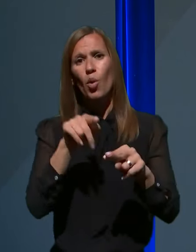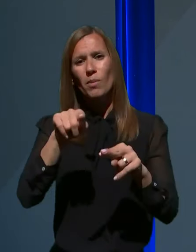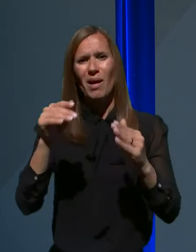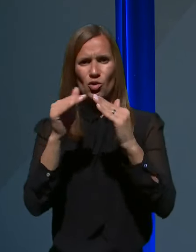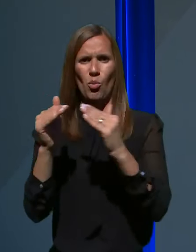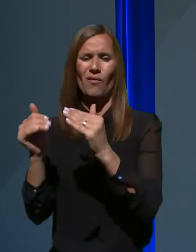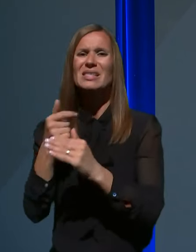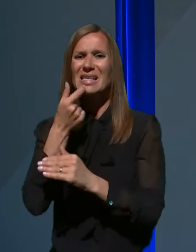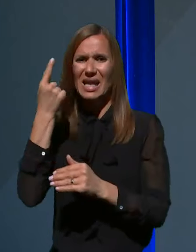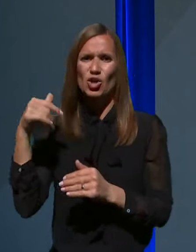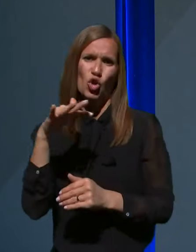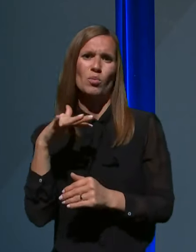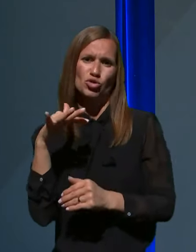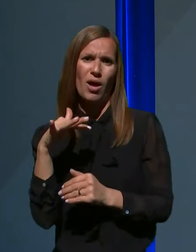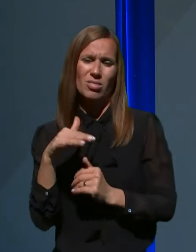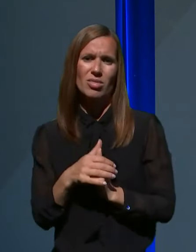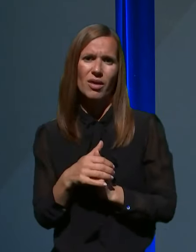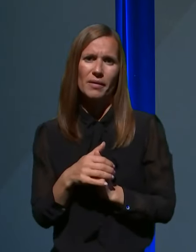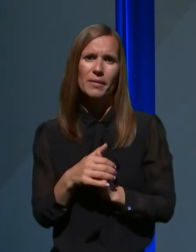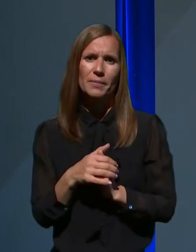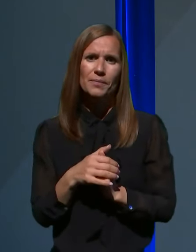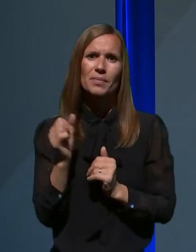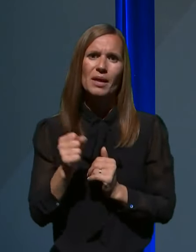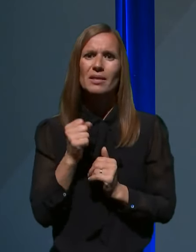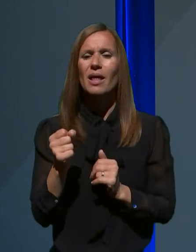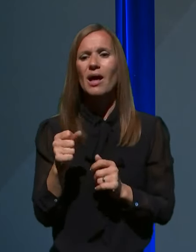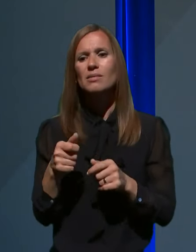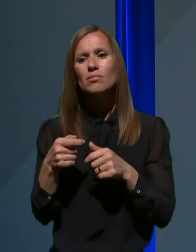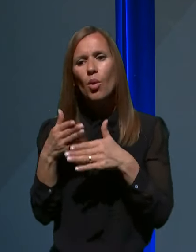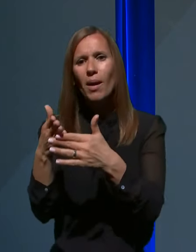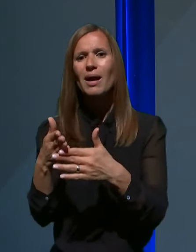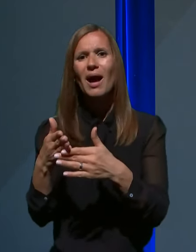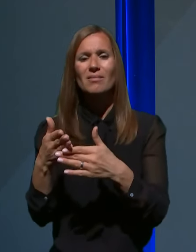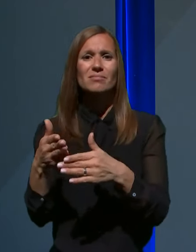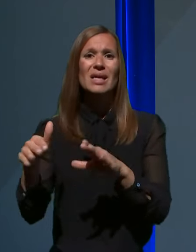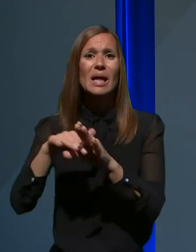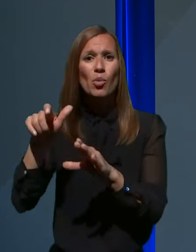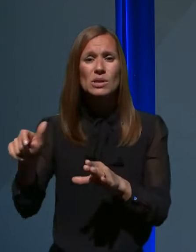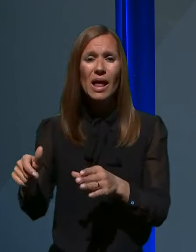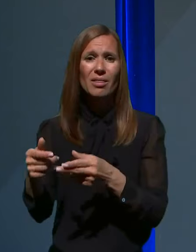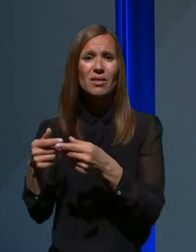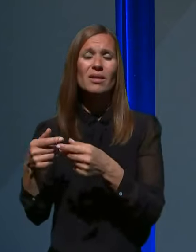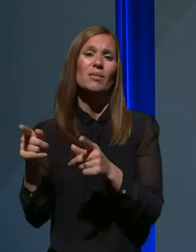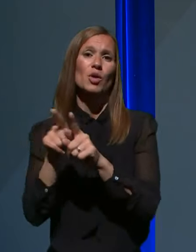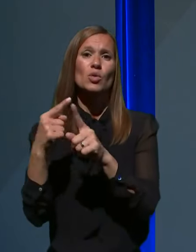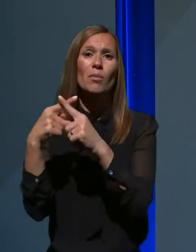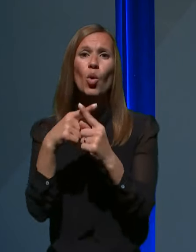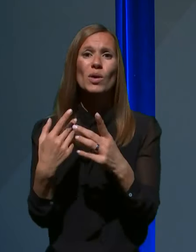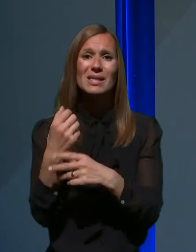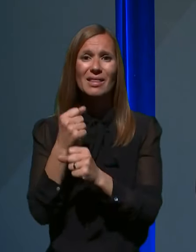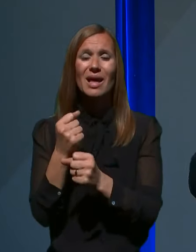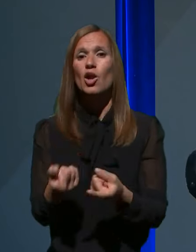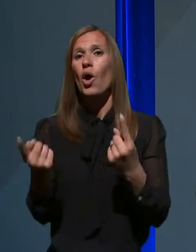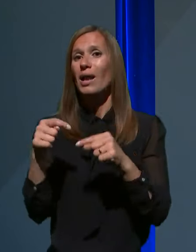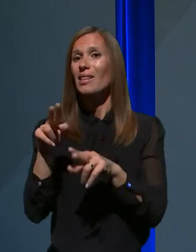starejše občane, da se pač da in kadrovska struktura in ne nazadnje pogoji, tudi za delo, ne vem, negovalnih